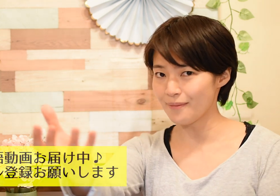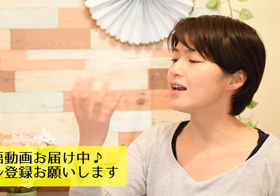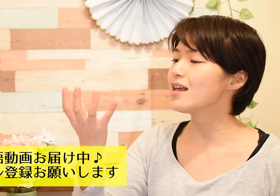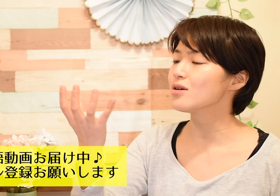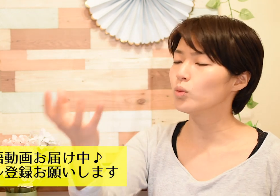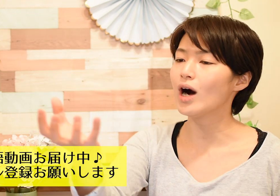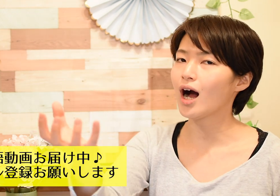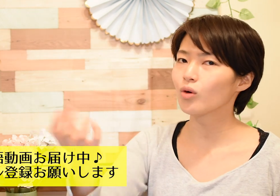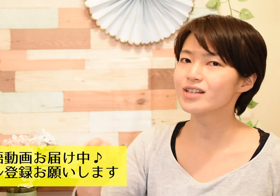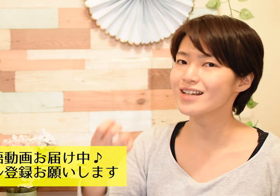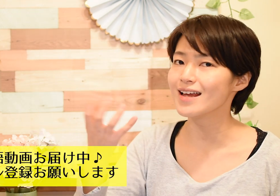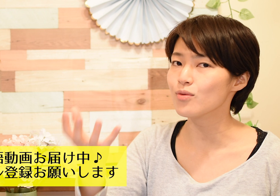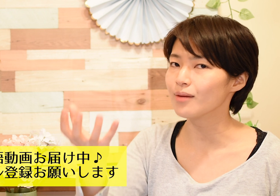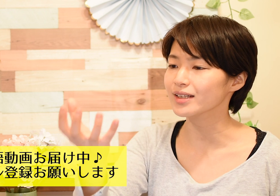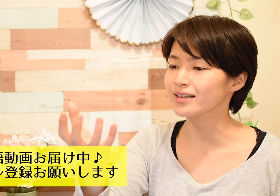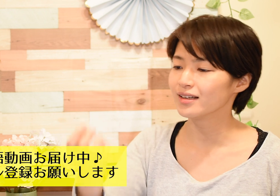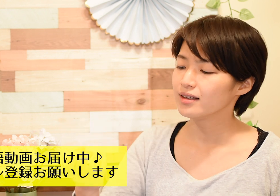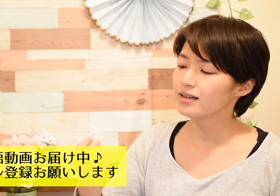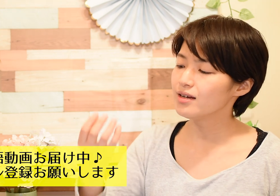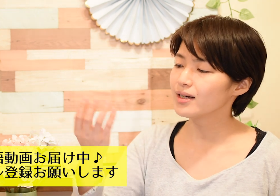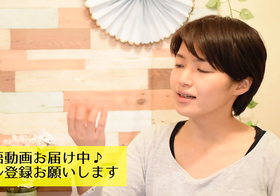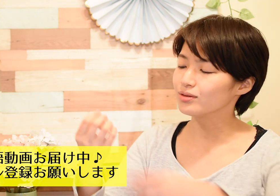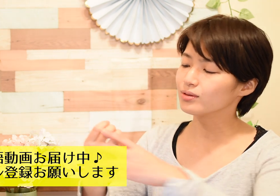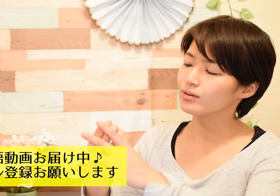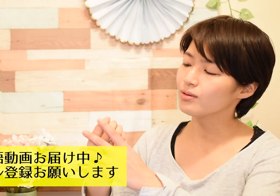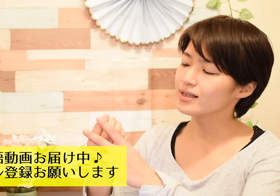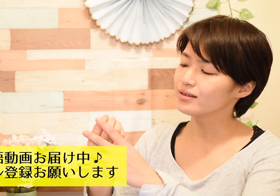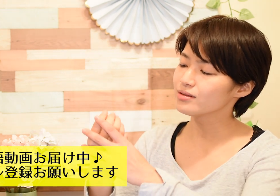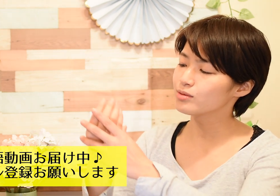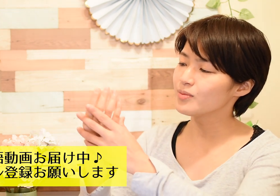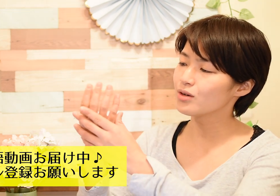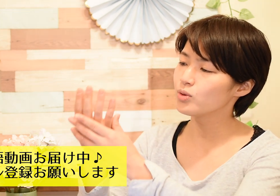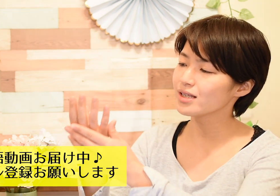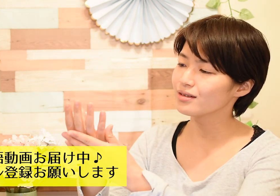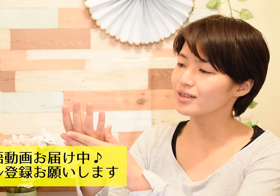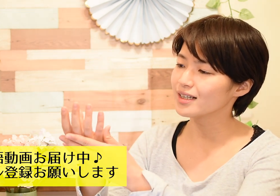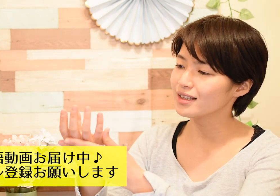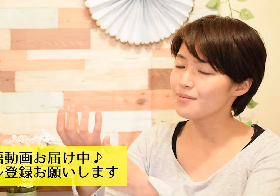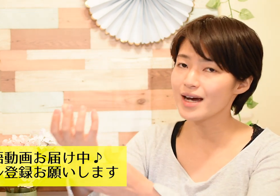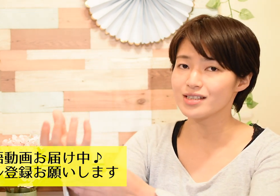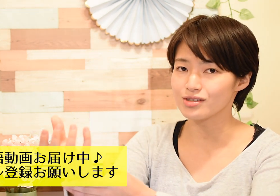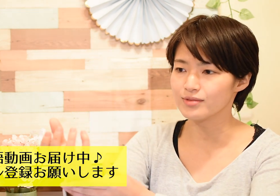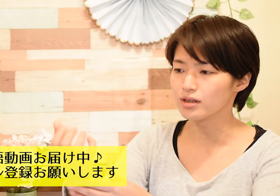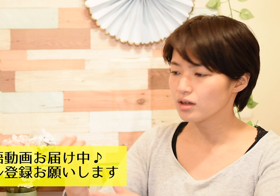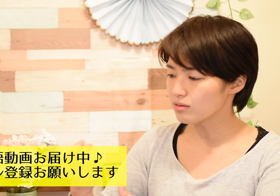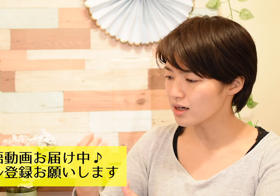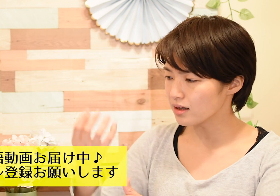reiwareiwareiwaこれはお花のつぼみがふわっと開いて前に進むこれが